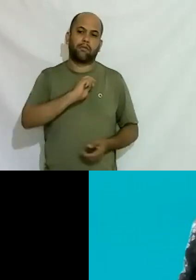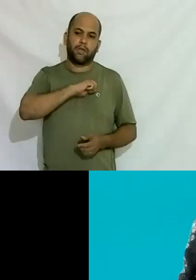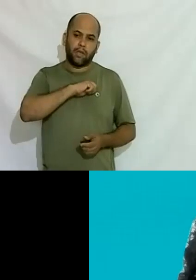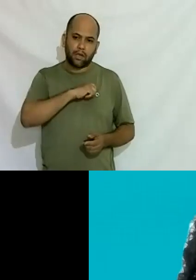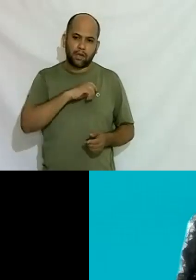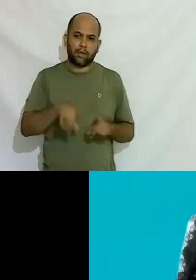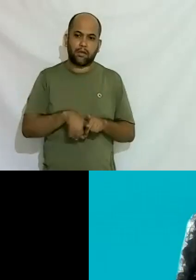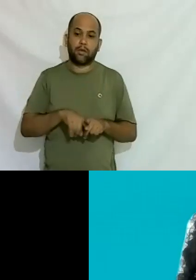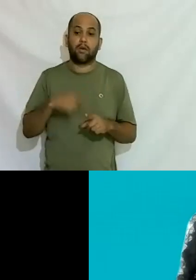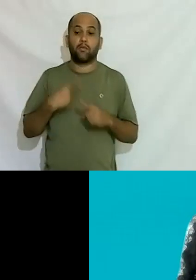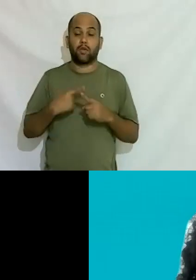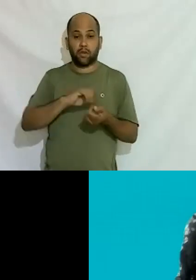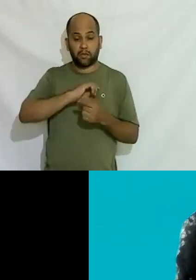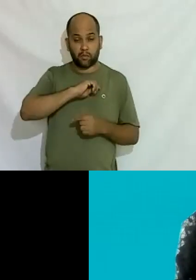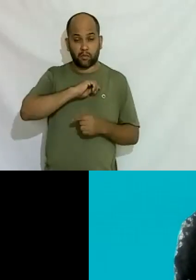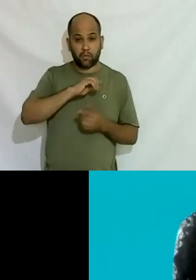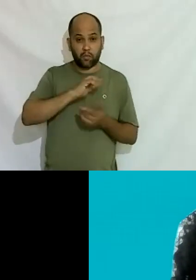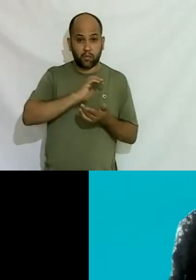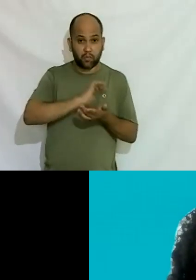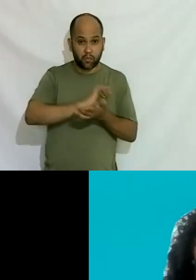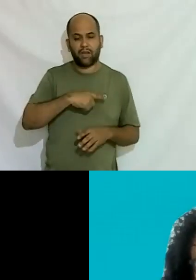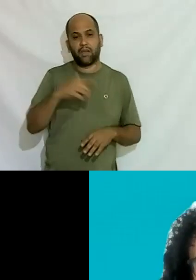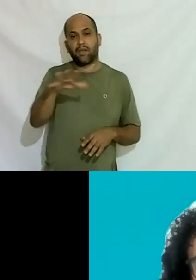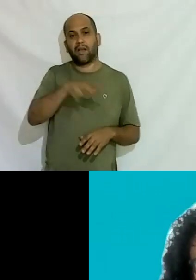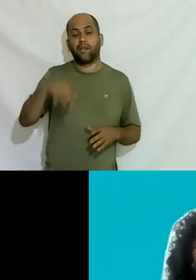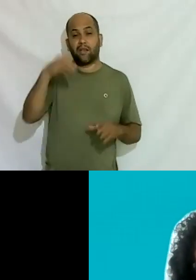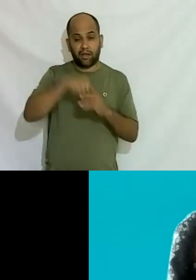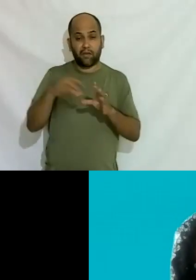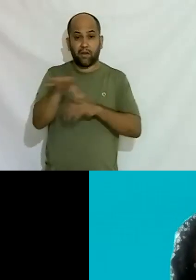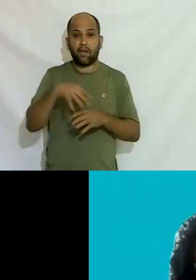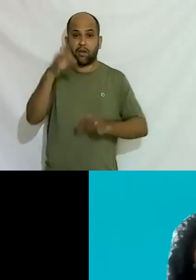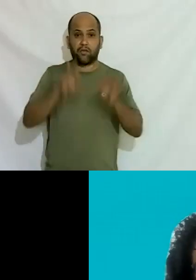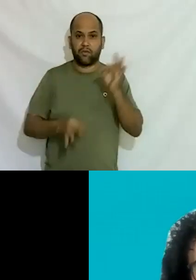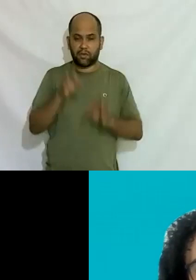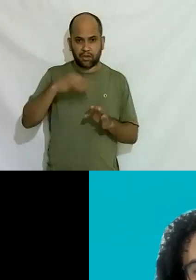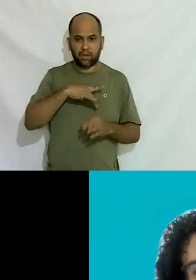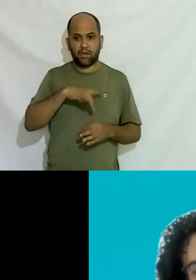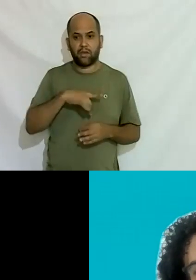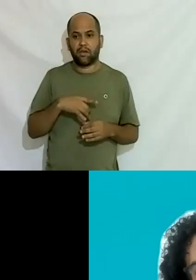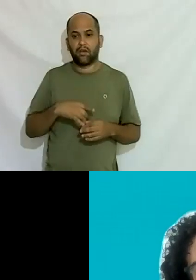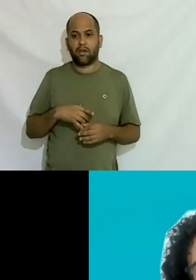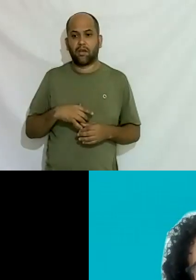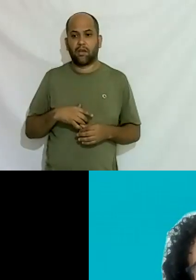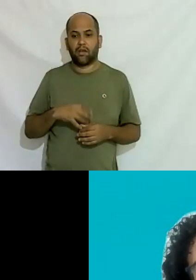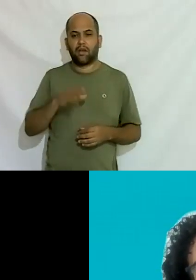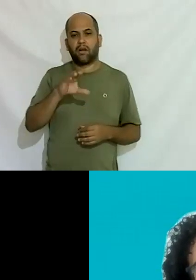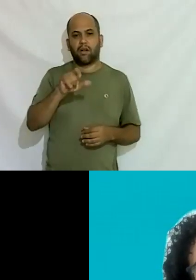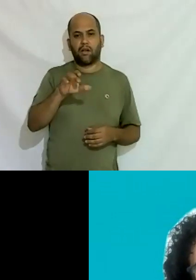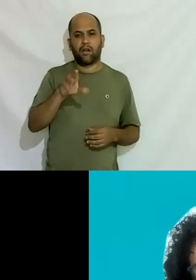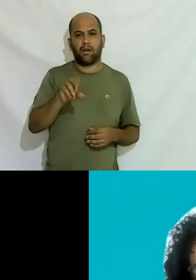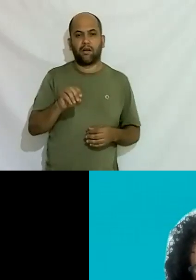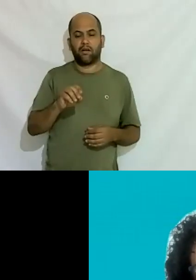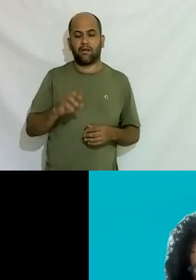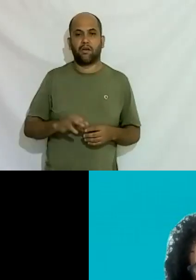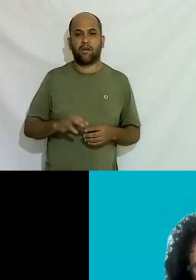porque o preconceito existe em todos os setores né dentro do judiciário inclusive então é óbvio que todas